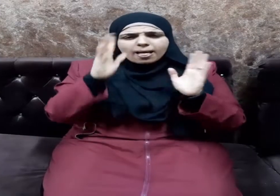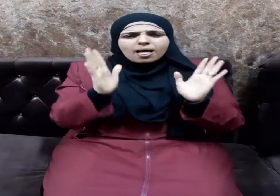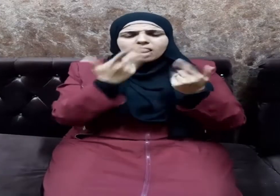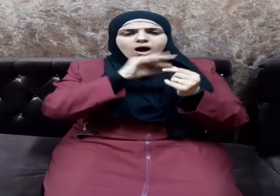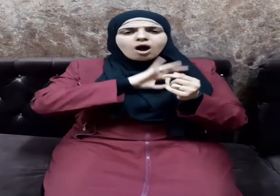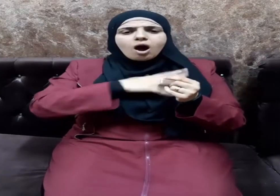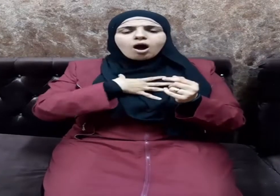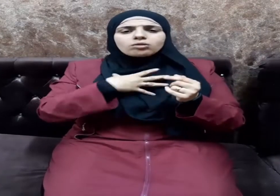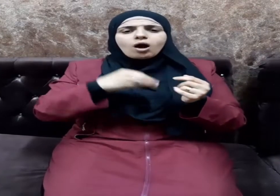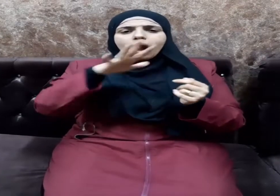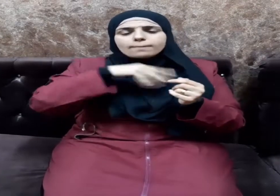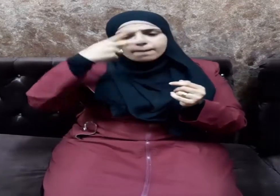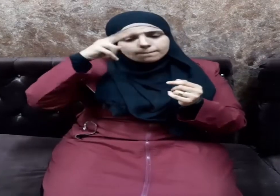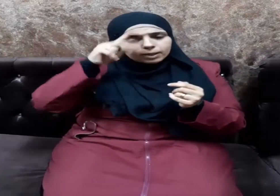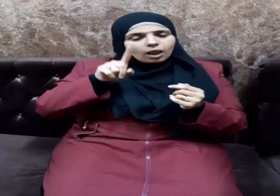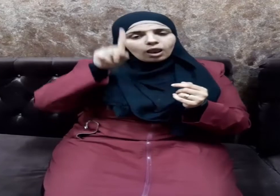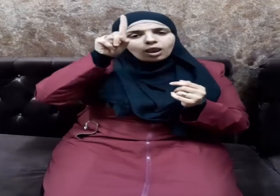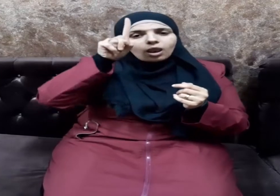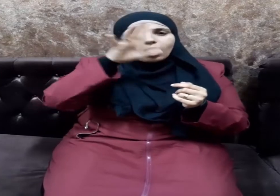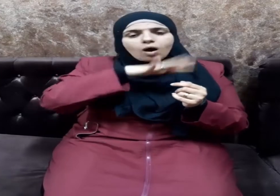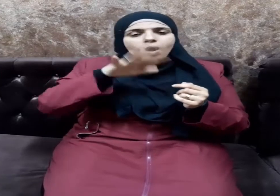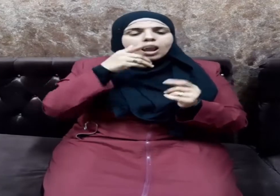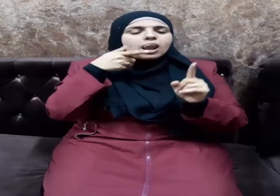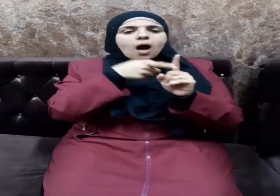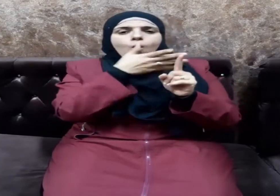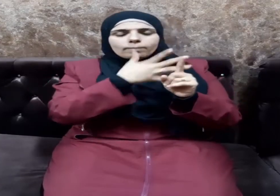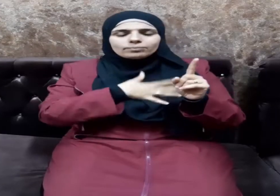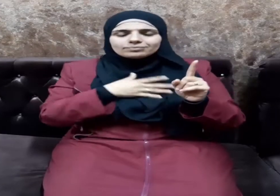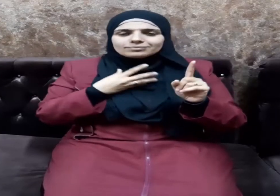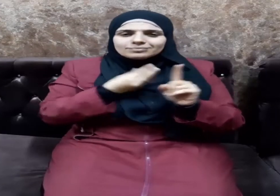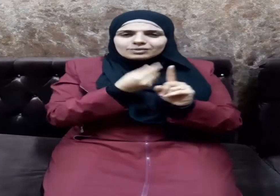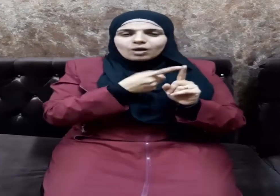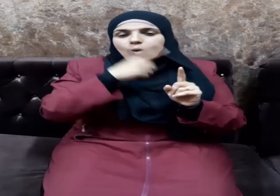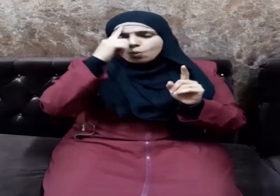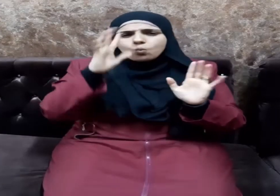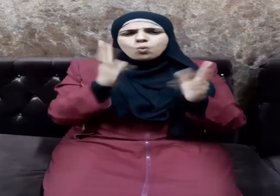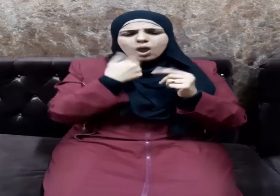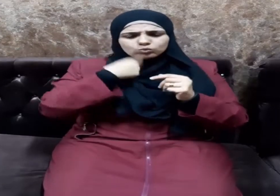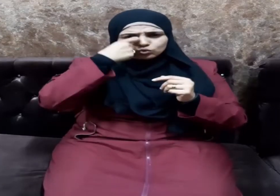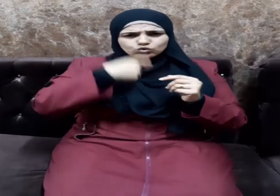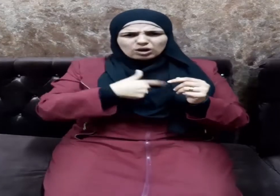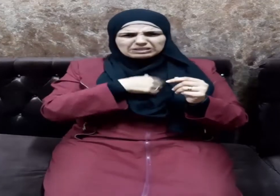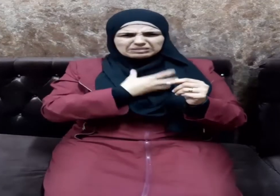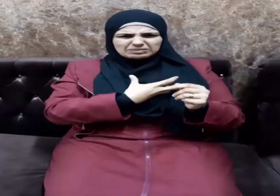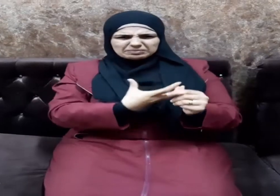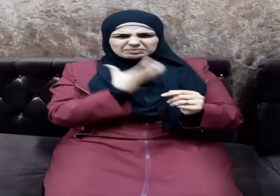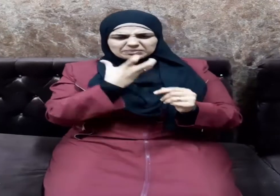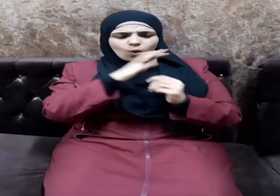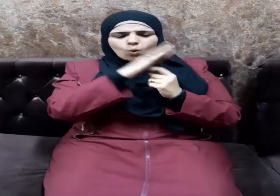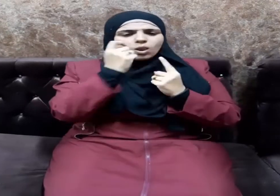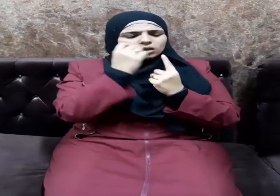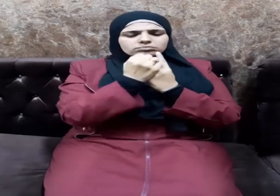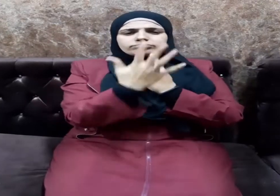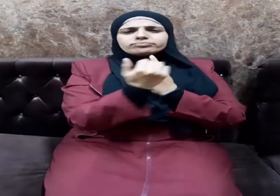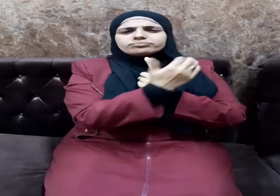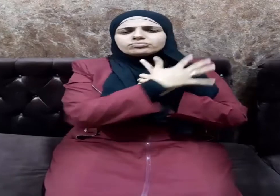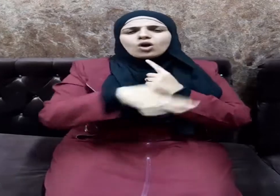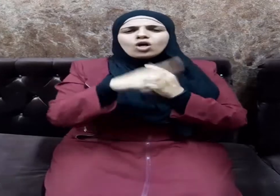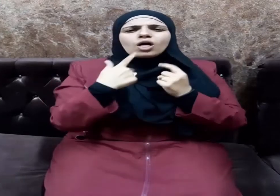رحمة من الله لنت لهم ولو كنت فضا غليظ القلب لن فضوا